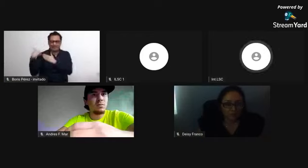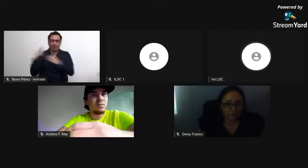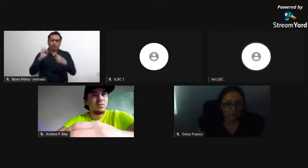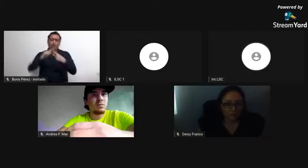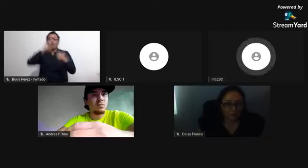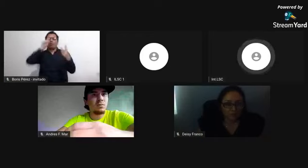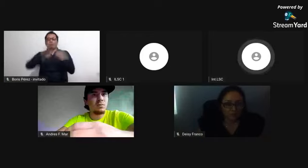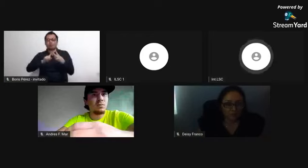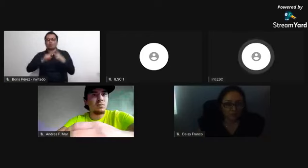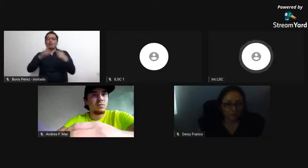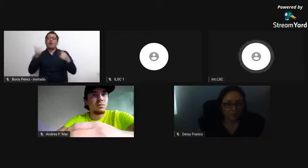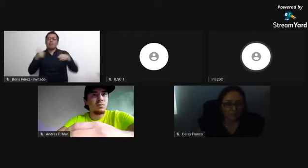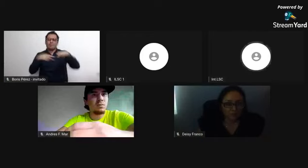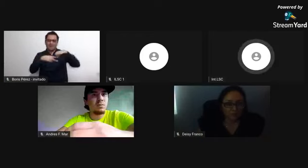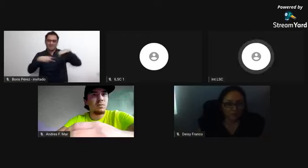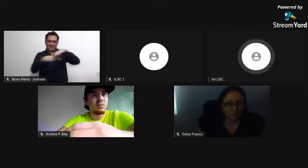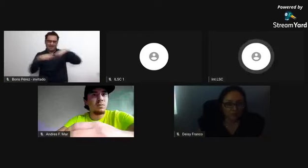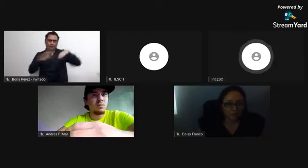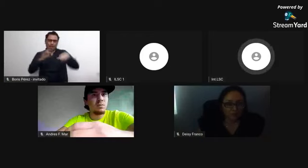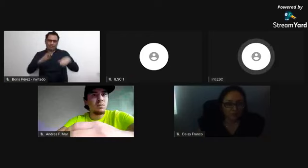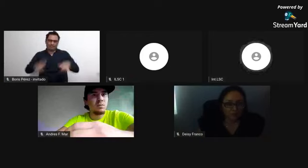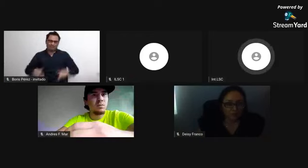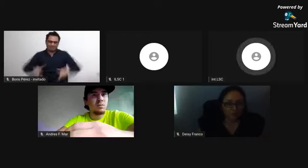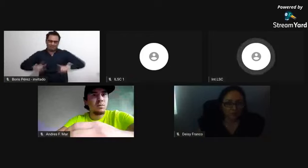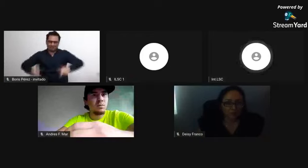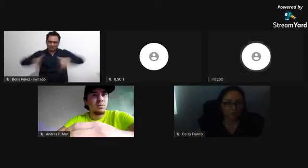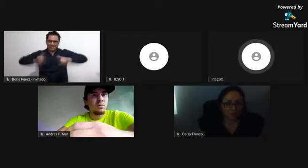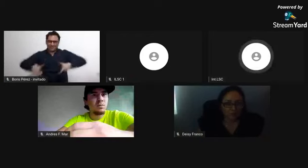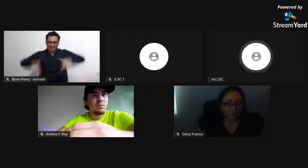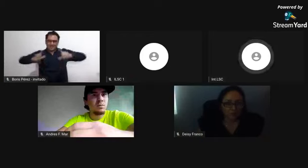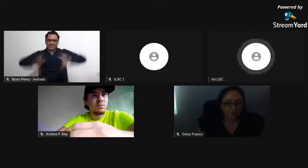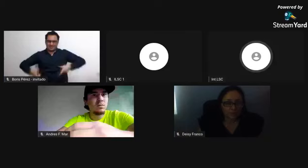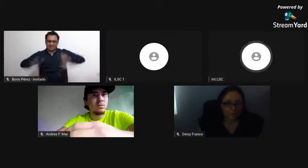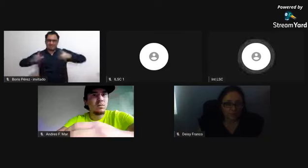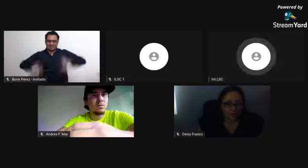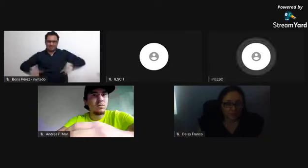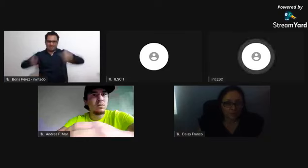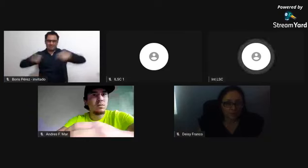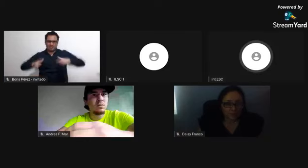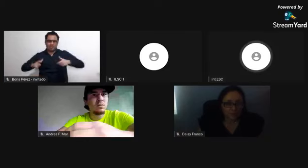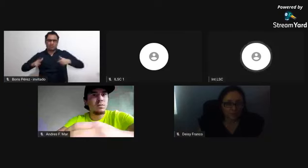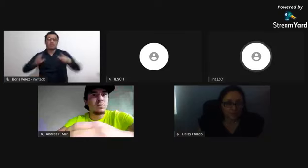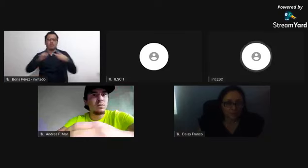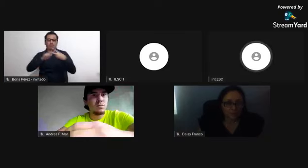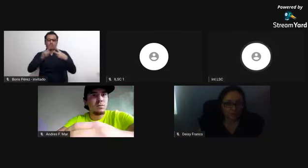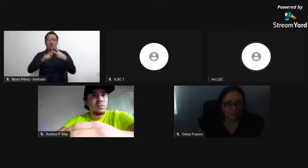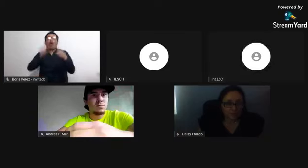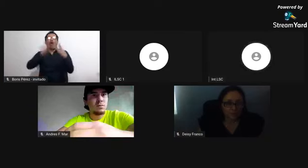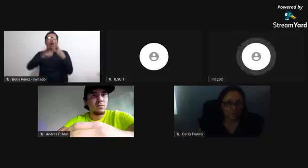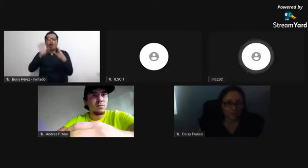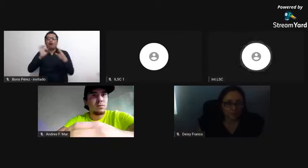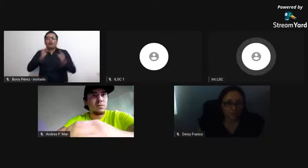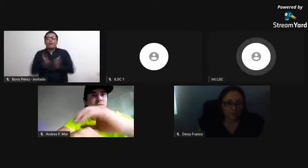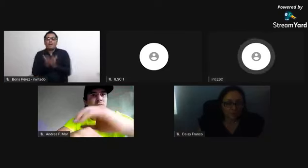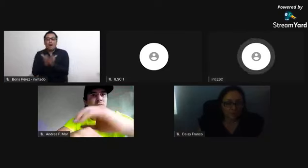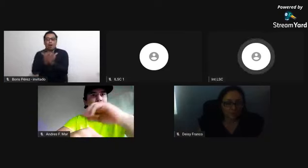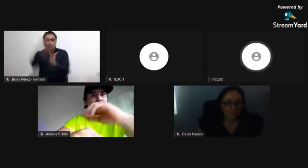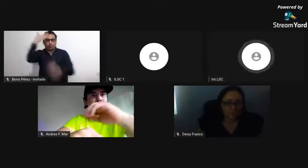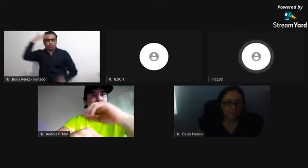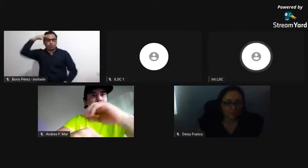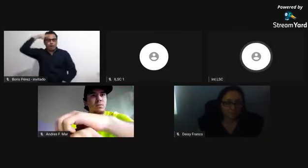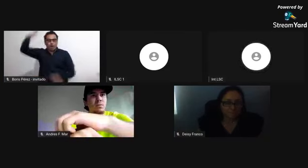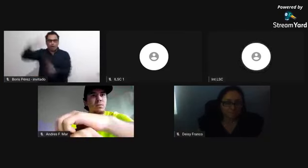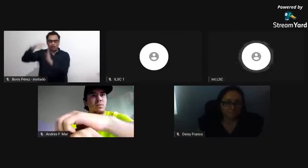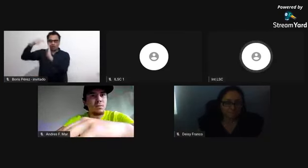En ocasiones también eran por procesos legales, en ocasiones también